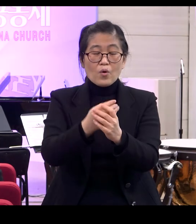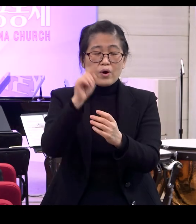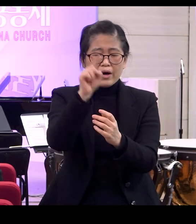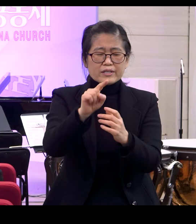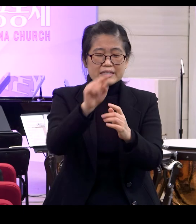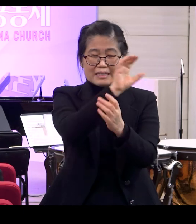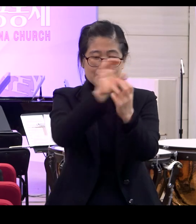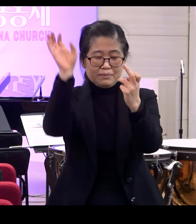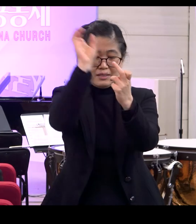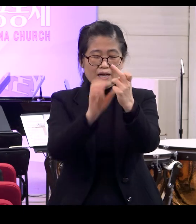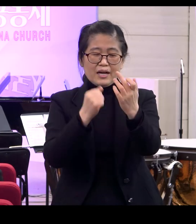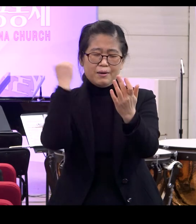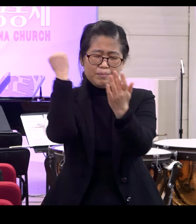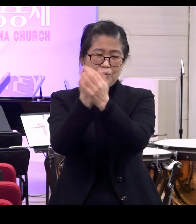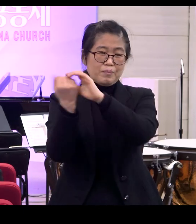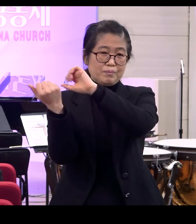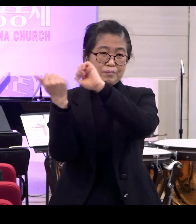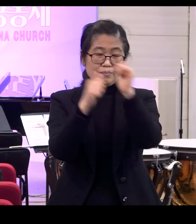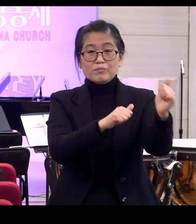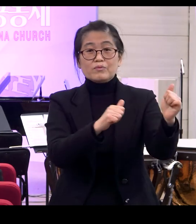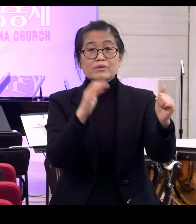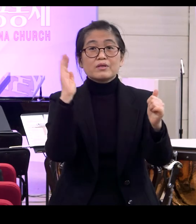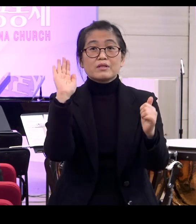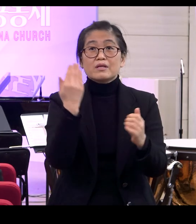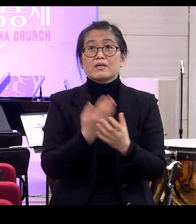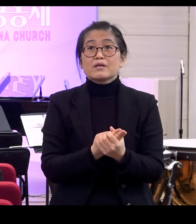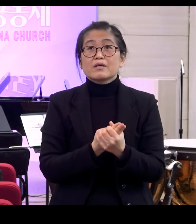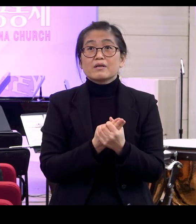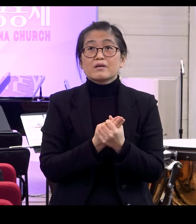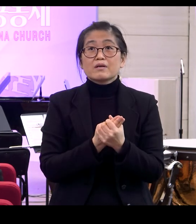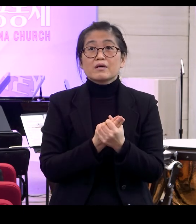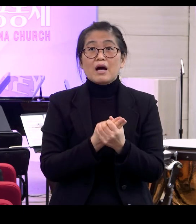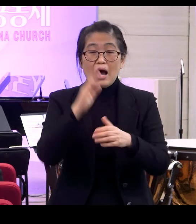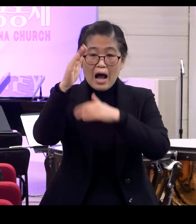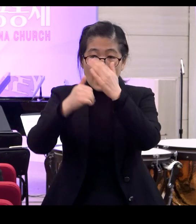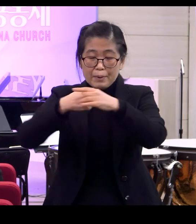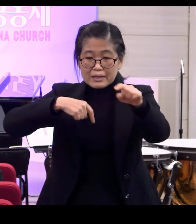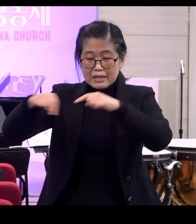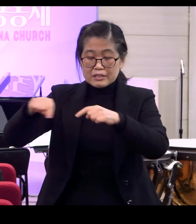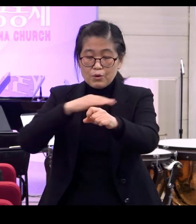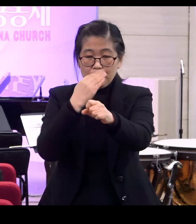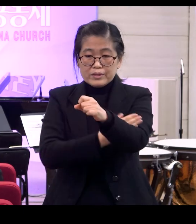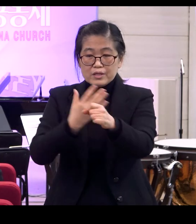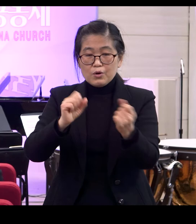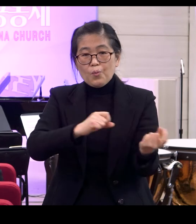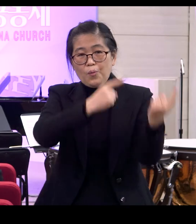못 박아야 되는 거예요 그러면서 우리가 하나님의 이 다식임의 권세를 회복해야 돼요